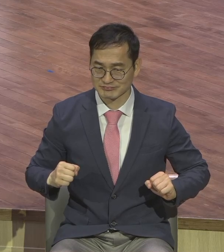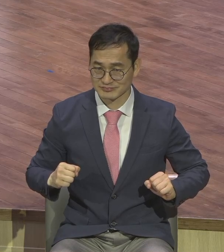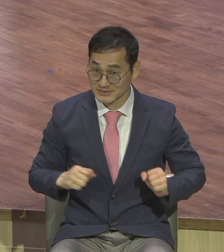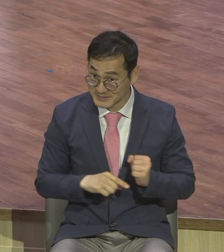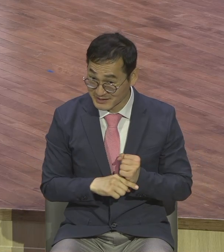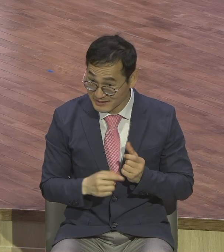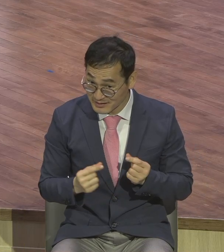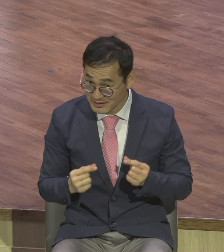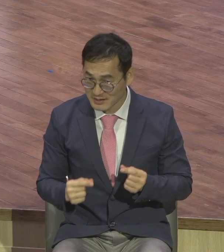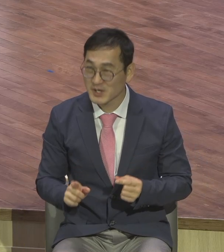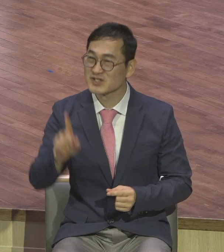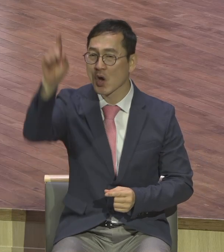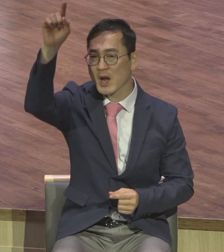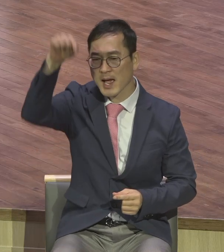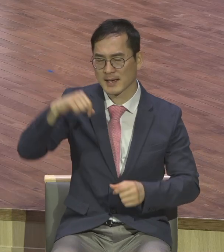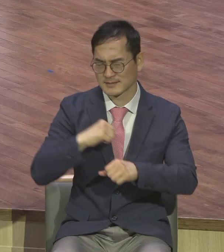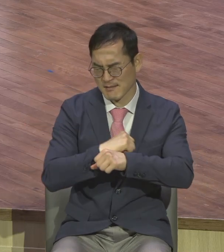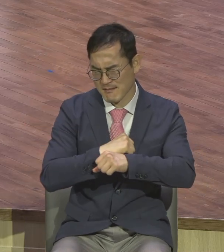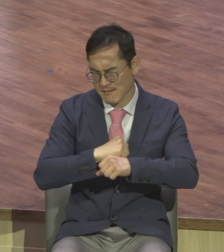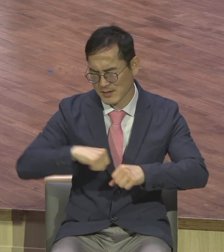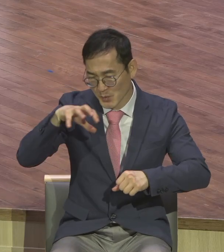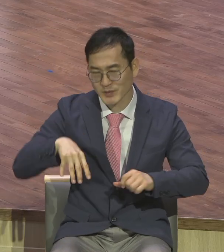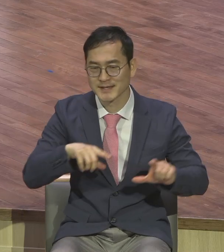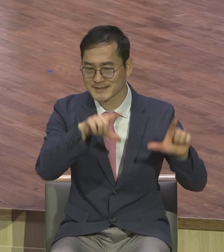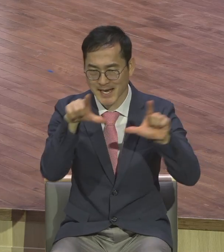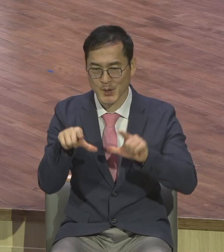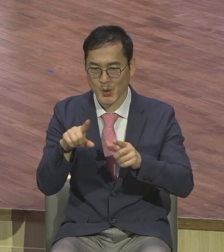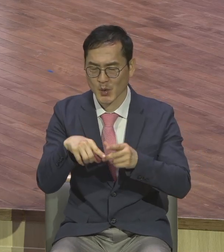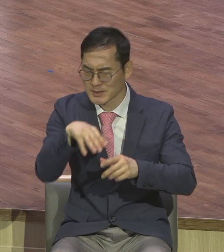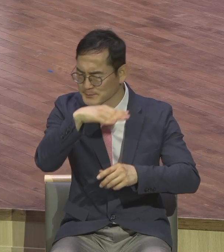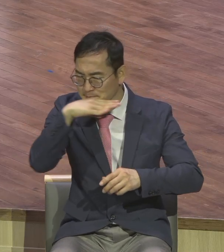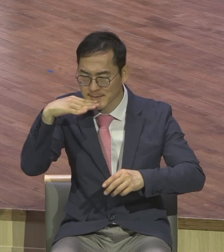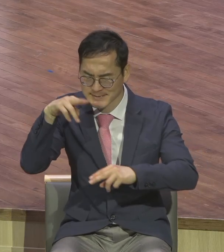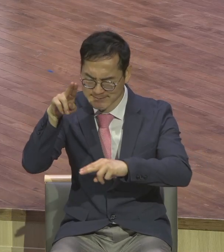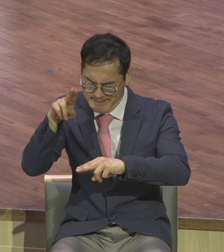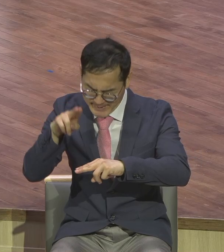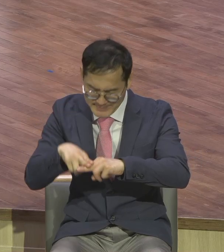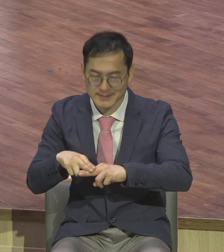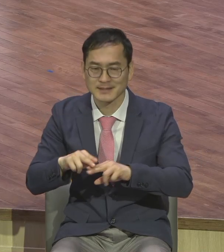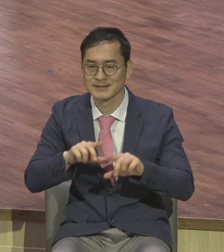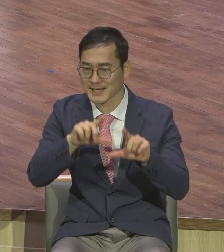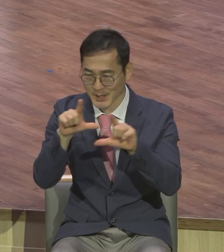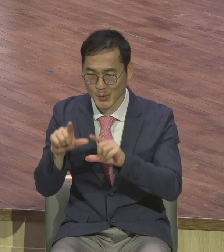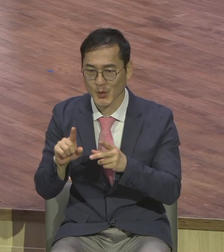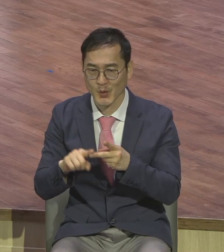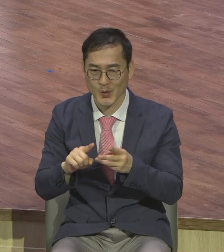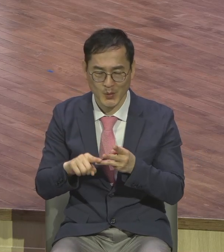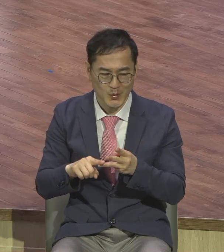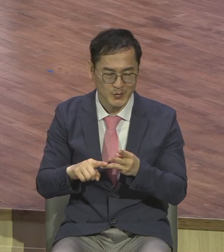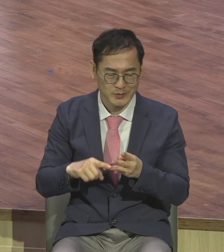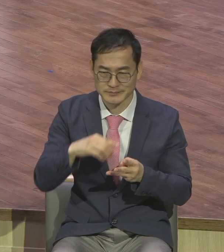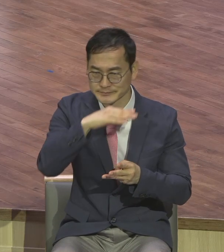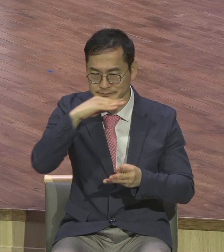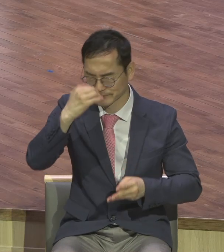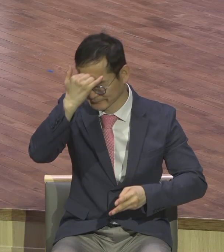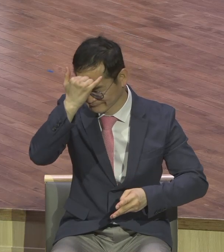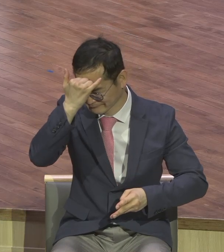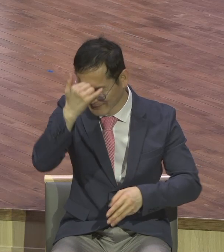천하의 올바른 자리에 서며 천하의 큰 도려를 행하며 지지를 얻으면서 사람들과 함께 그